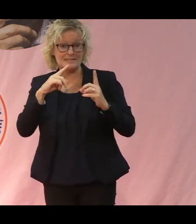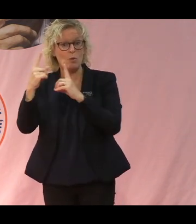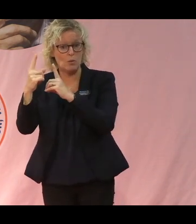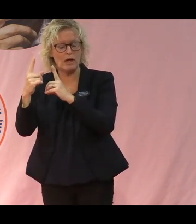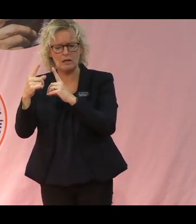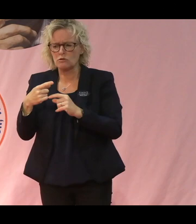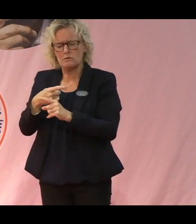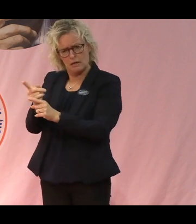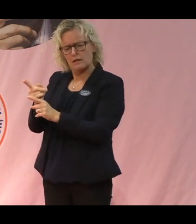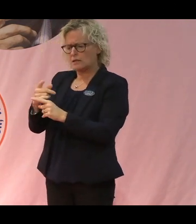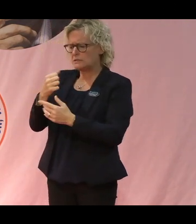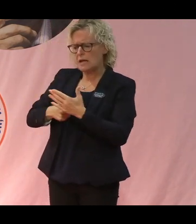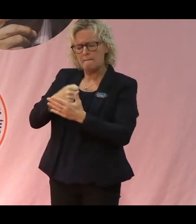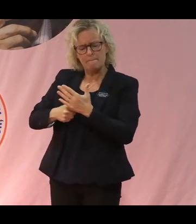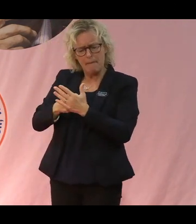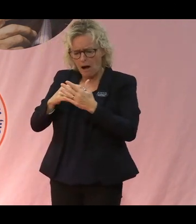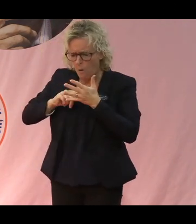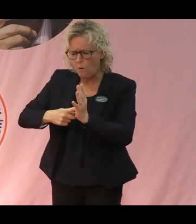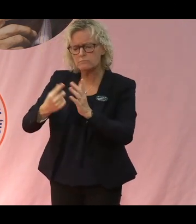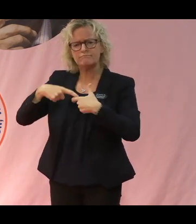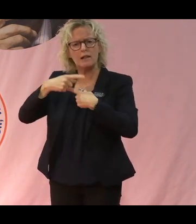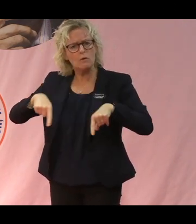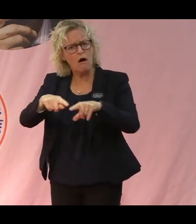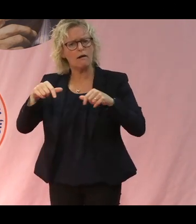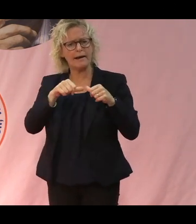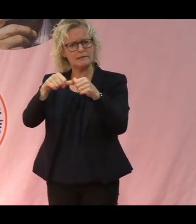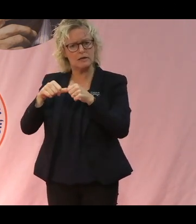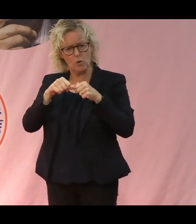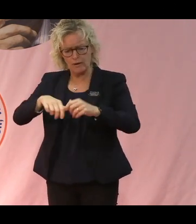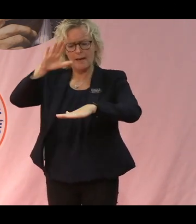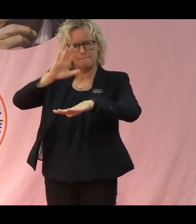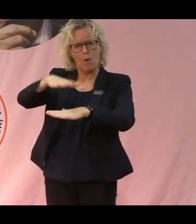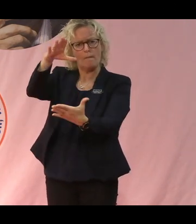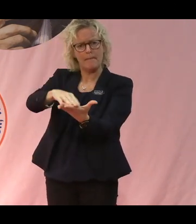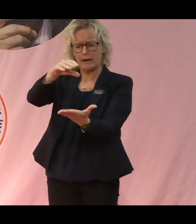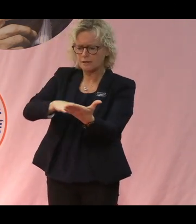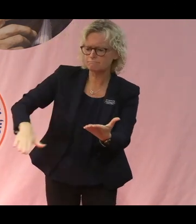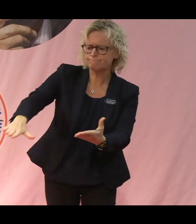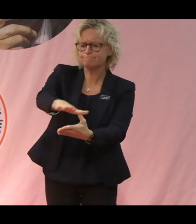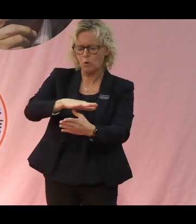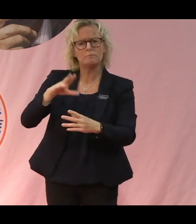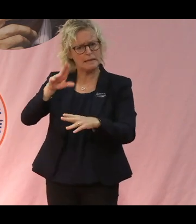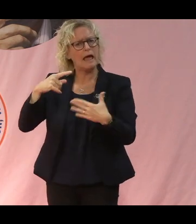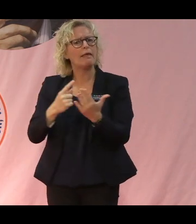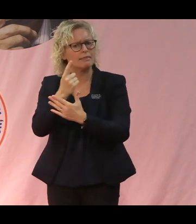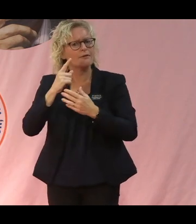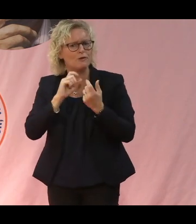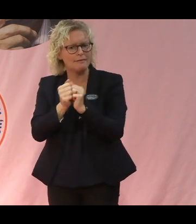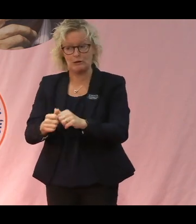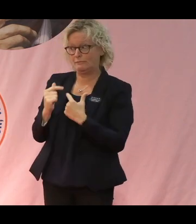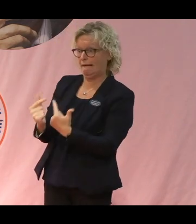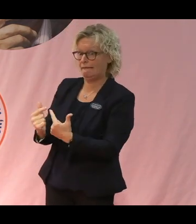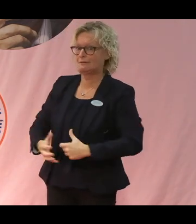väldigt hårt med lokala organisationer på marken och åstadkommer förändring. Så tack för det.